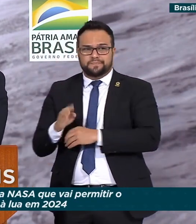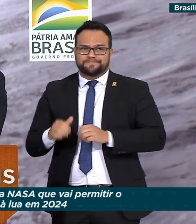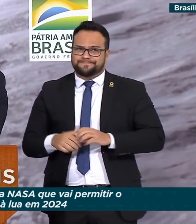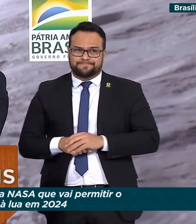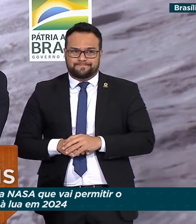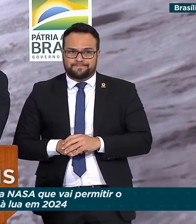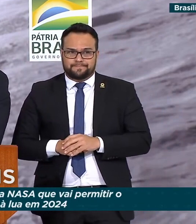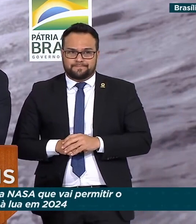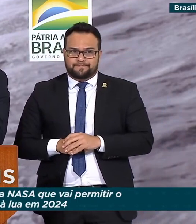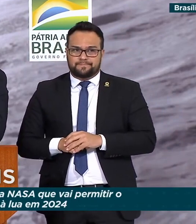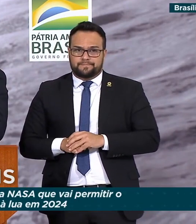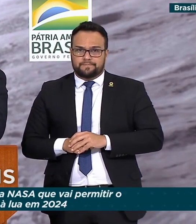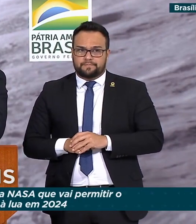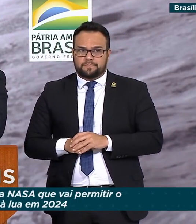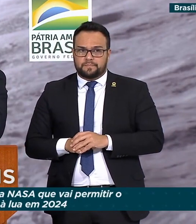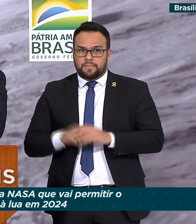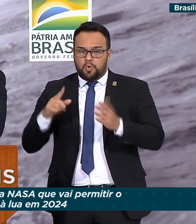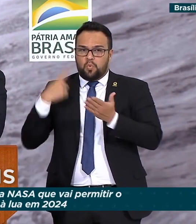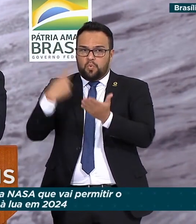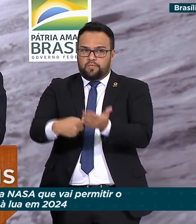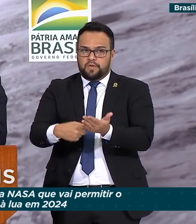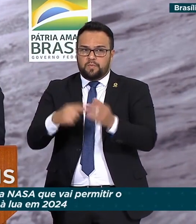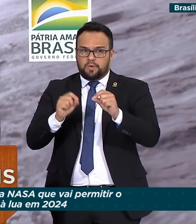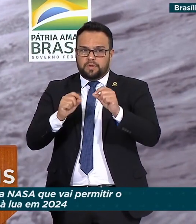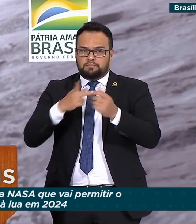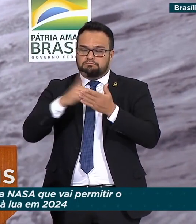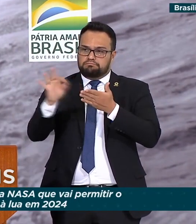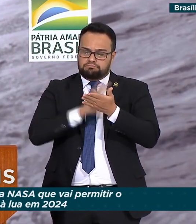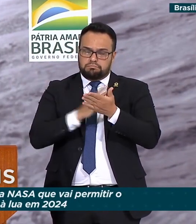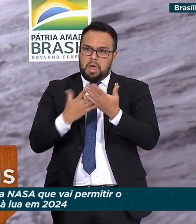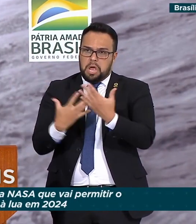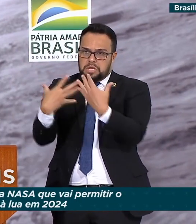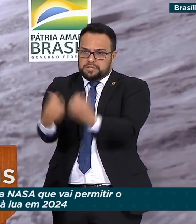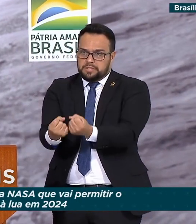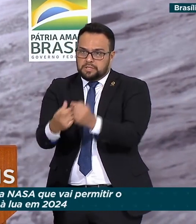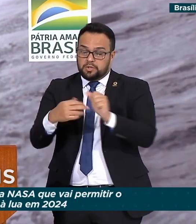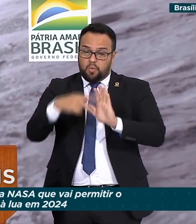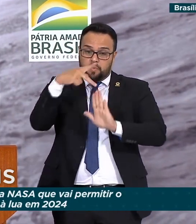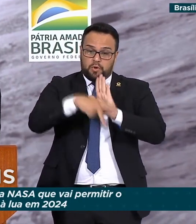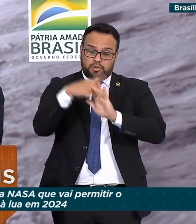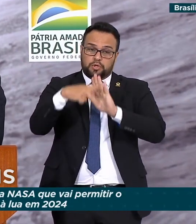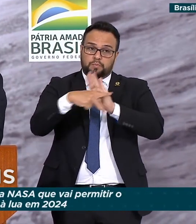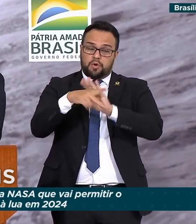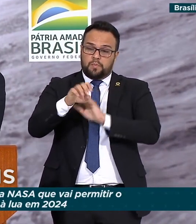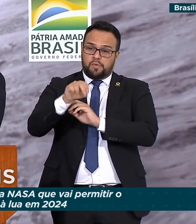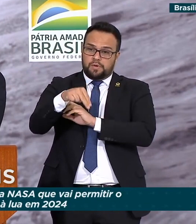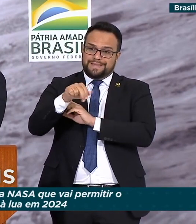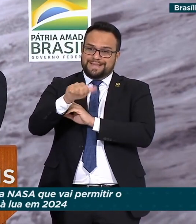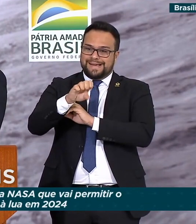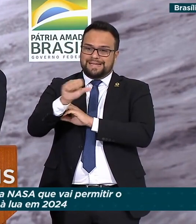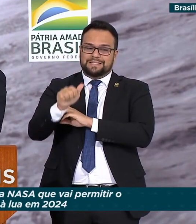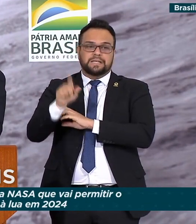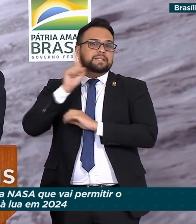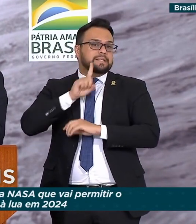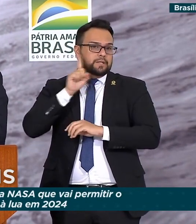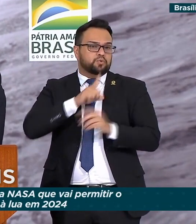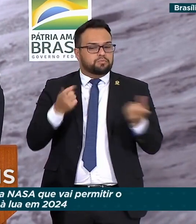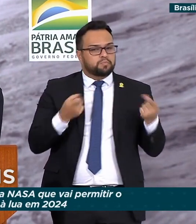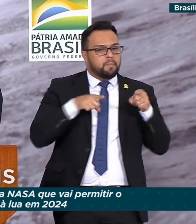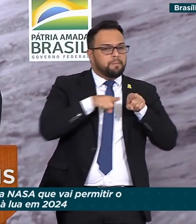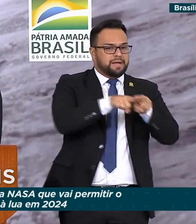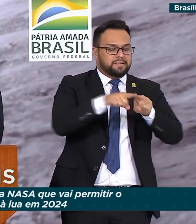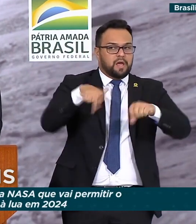Artemis e confirma, então, formalmente a sua adesão a esse projeto da NASA, com os Estados Unidos e outros parceiros